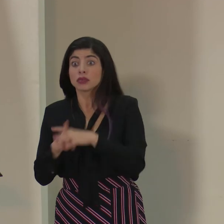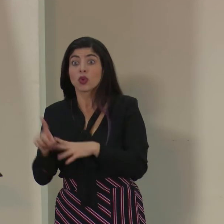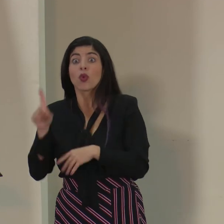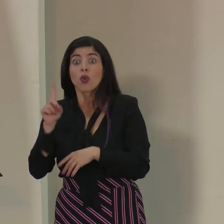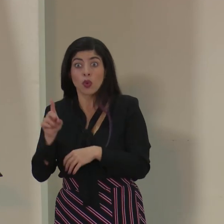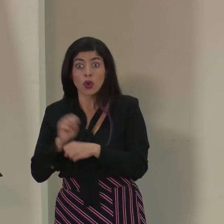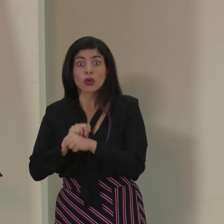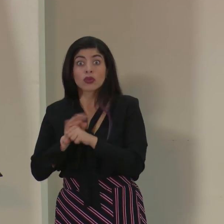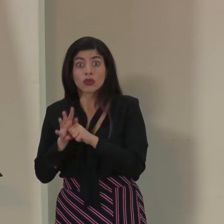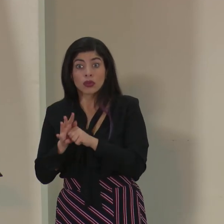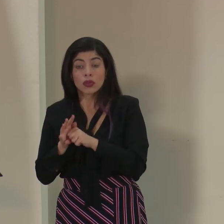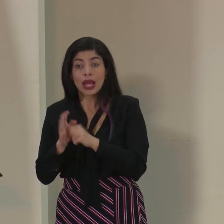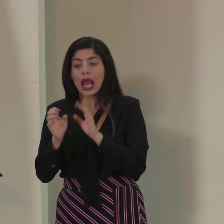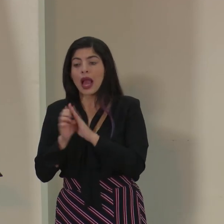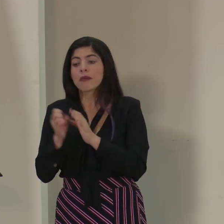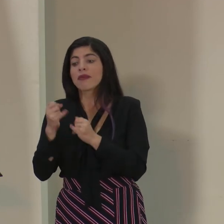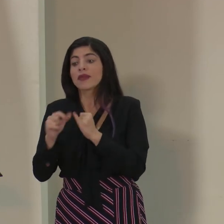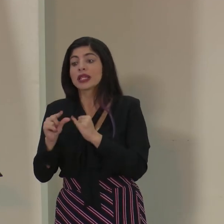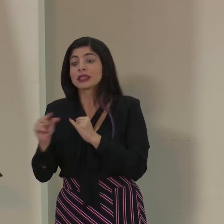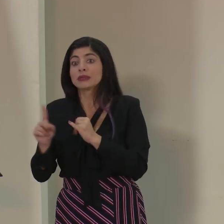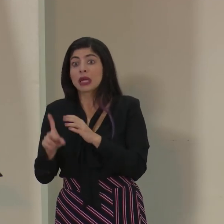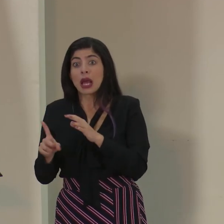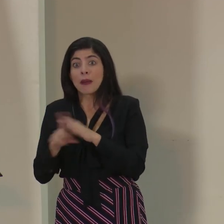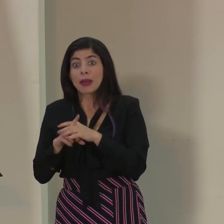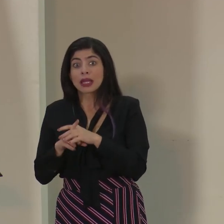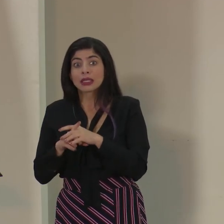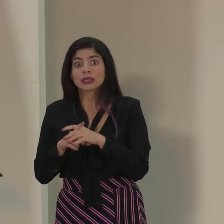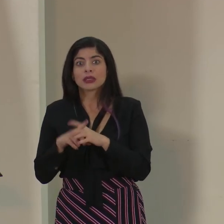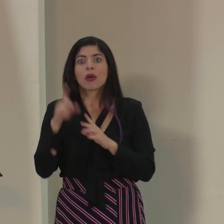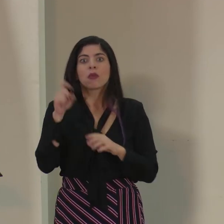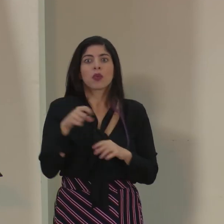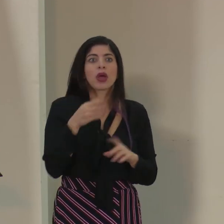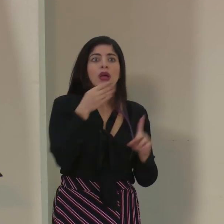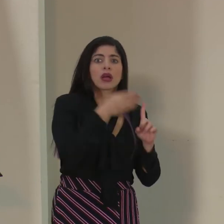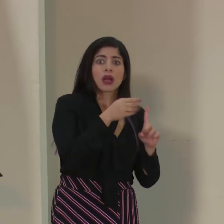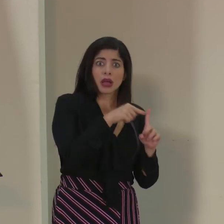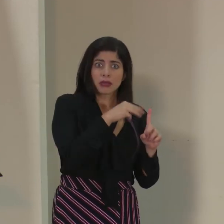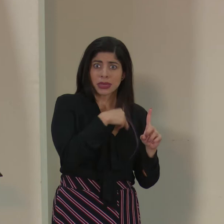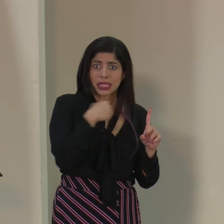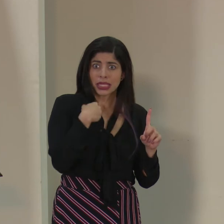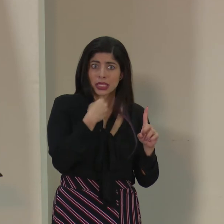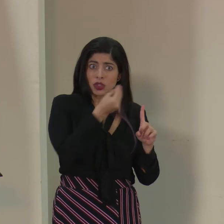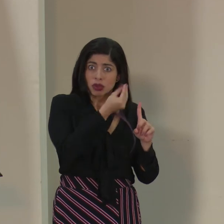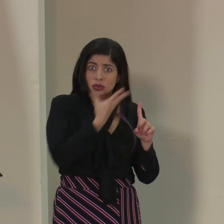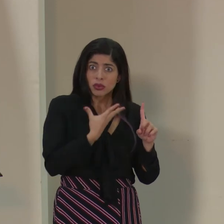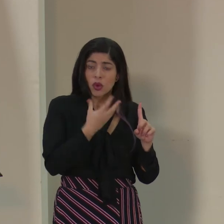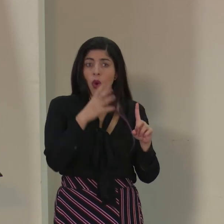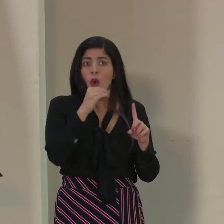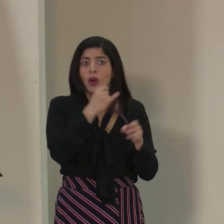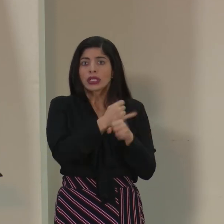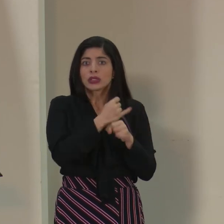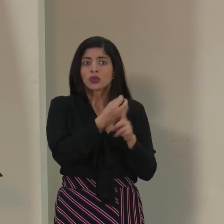eventualmente un fin de semana, recurrir a ustedes, señor ministro, a la institución, etc.